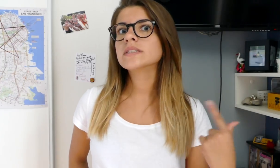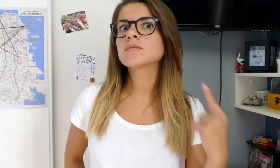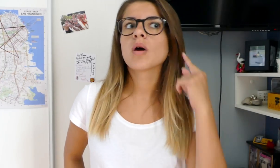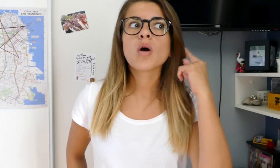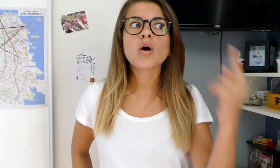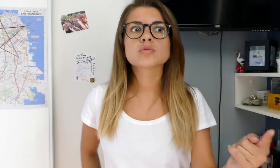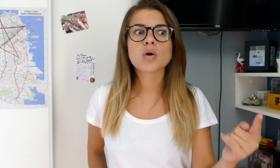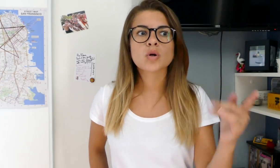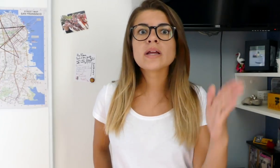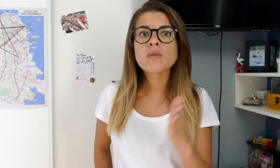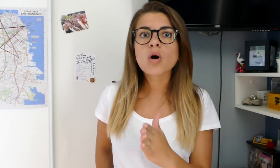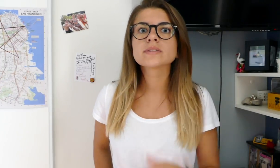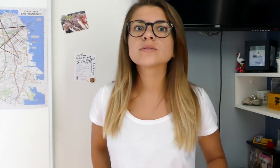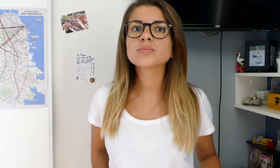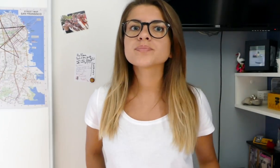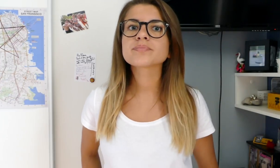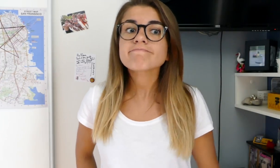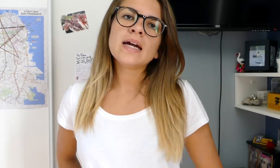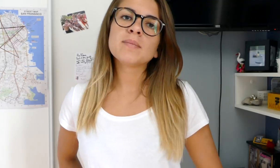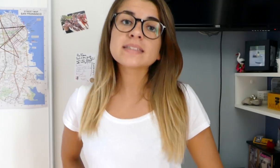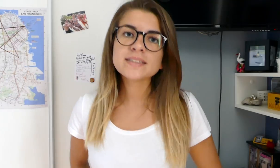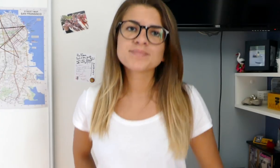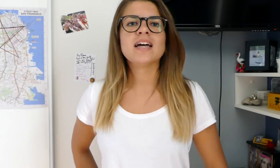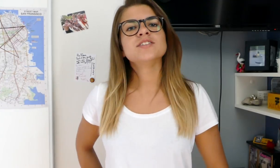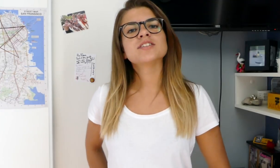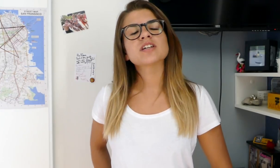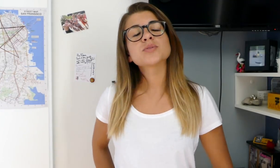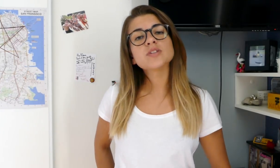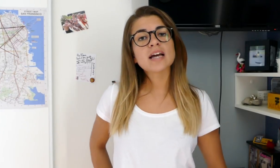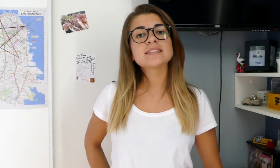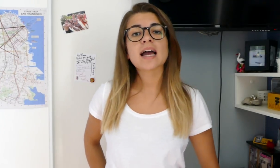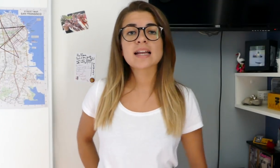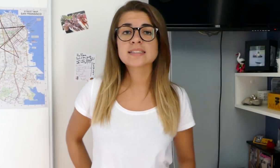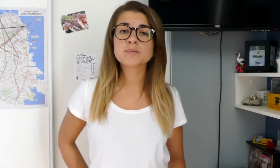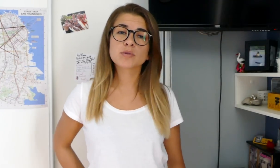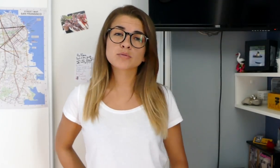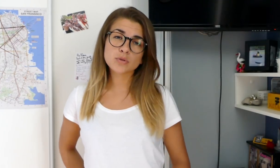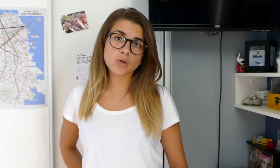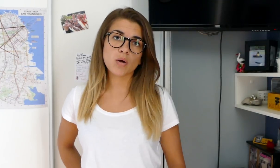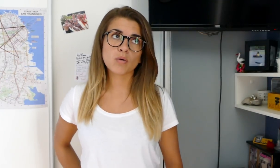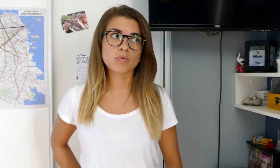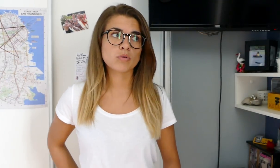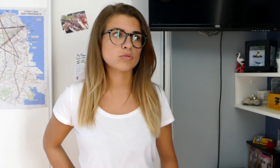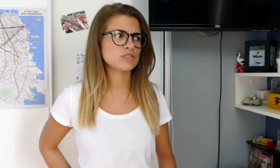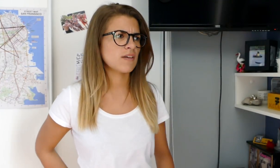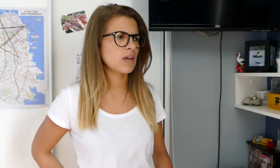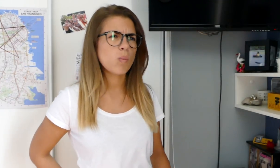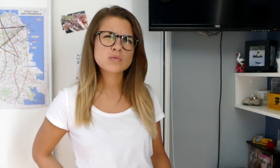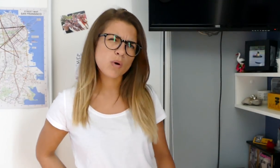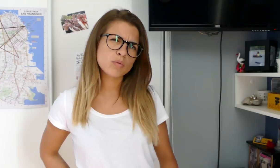rythme, entendre les notes et tout. Et bien si, j'ai déjà joué de la guitare classique pendant 2 ans, ou quand j'avais 11 ans,